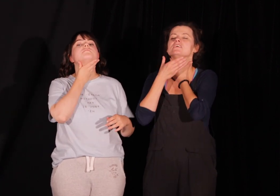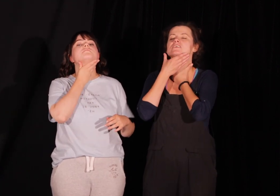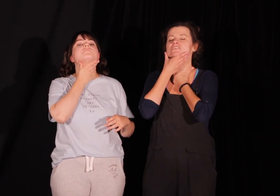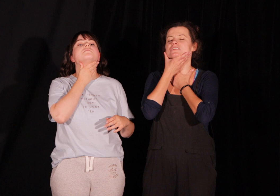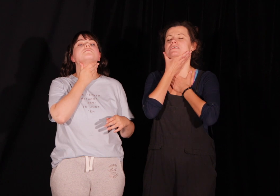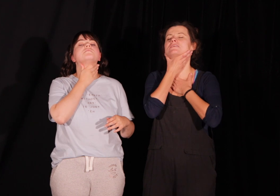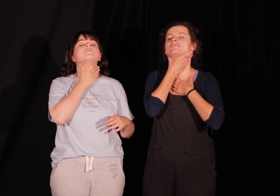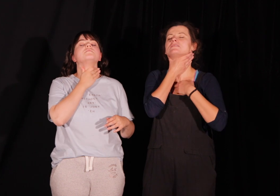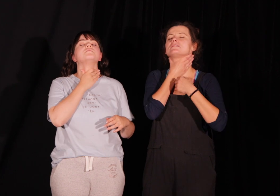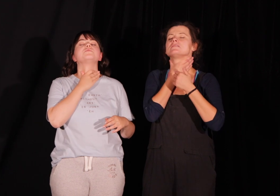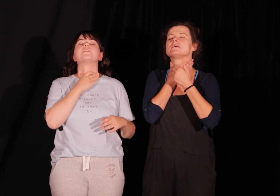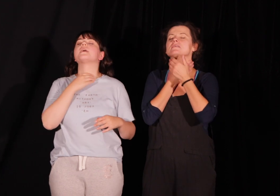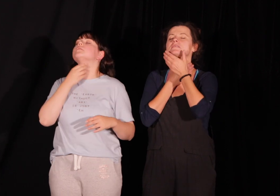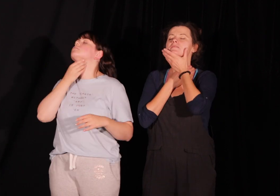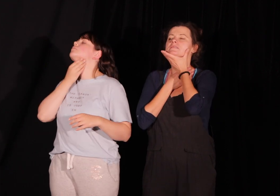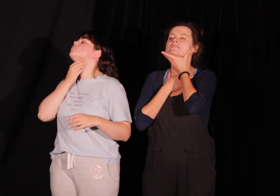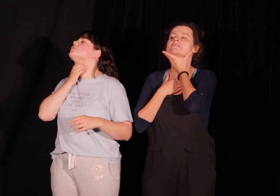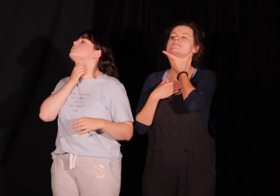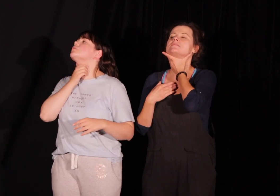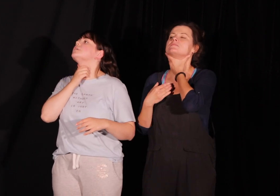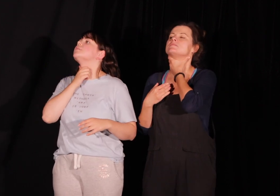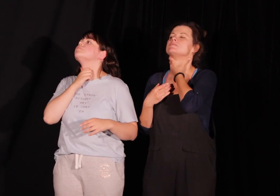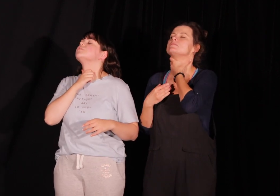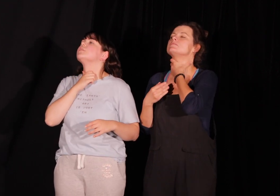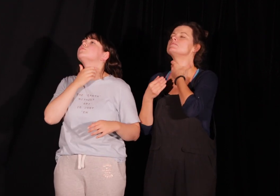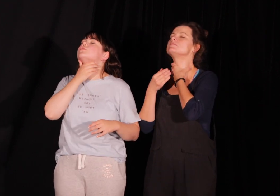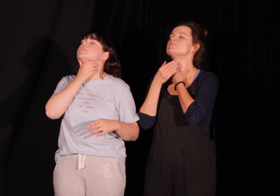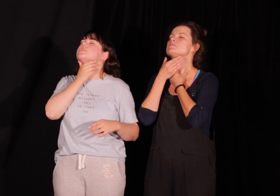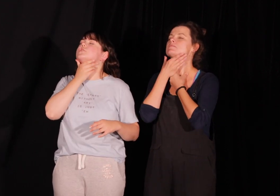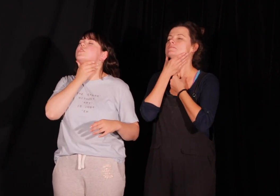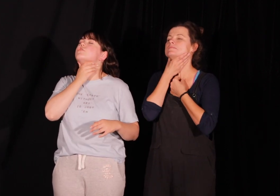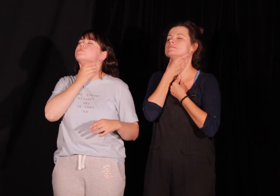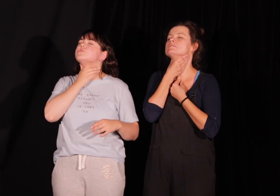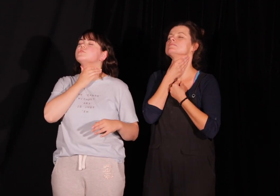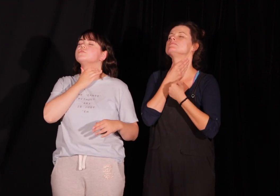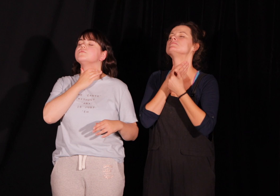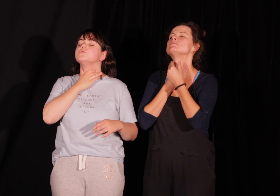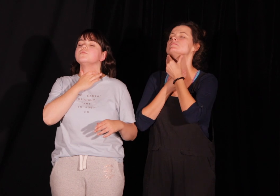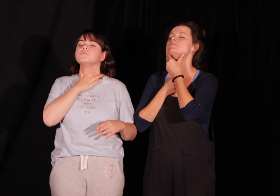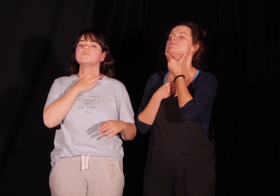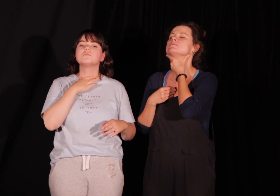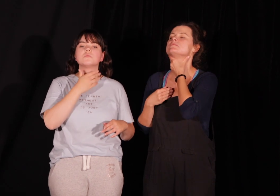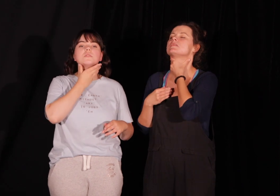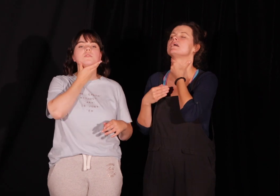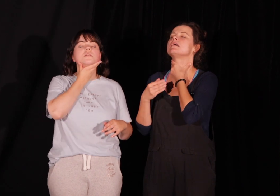szyi. Tutaj próbujemy sobie ten przód tak ściągnąć w dół. Tak.